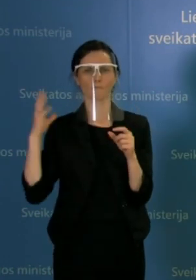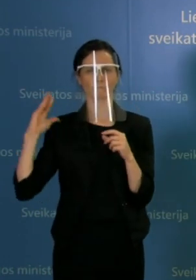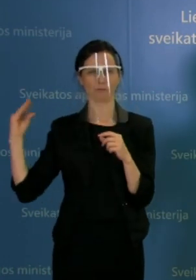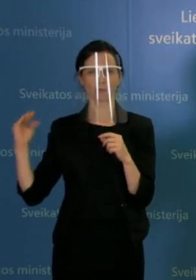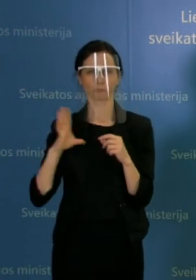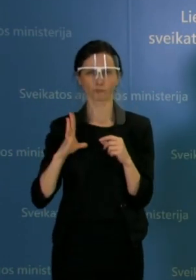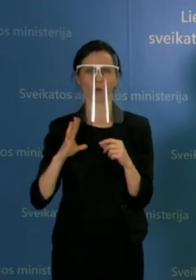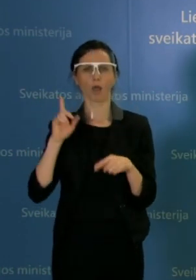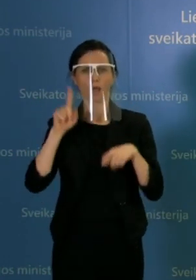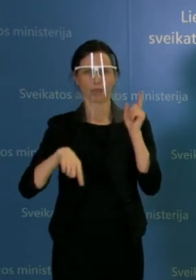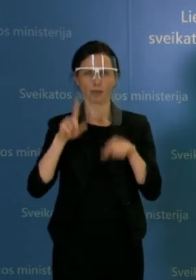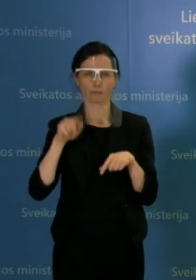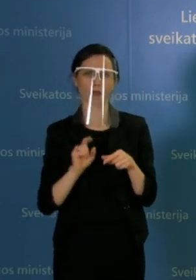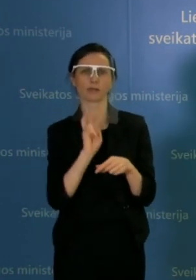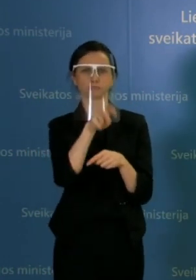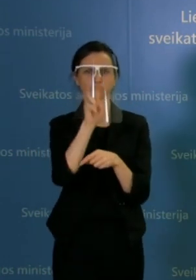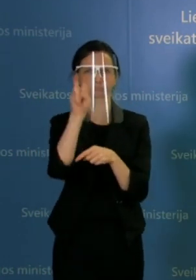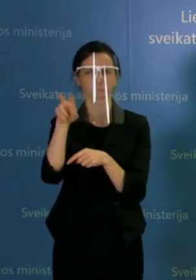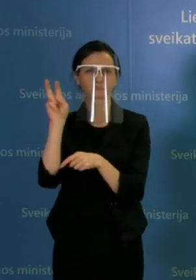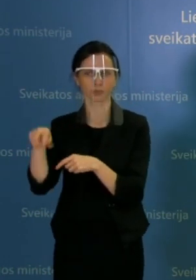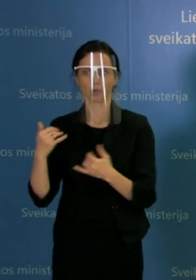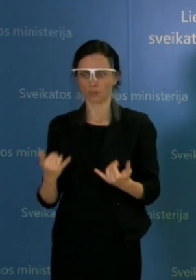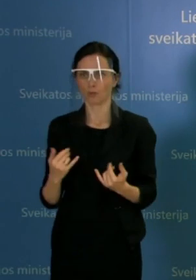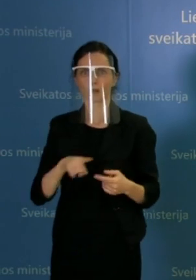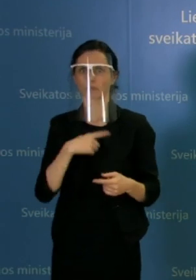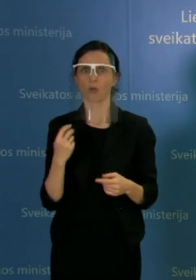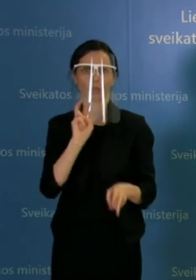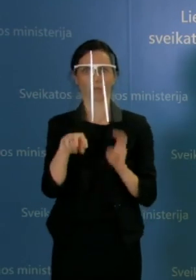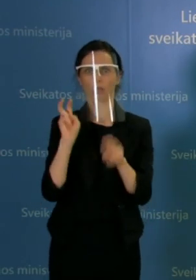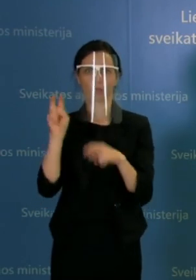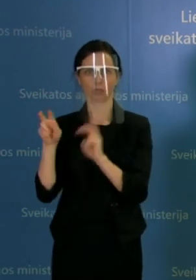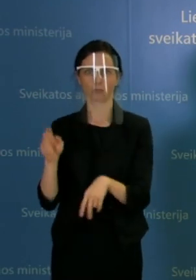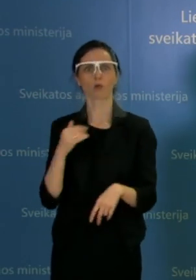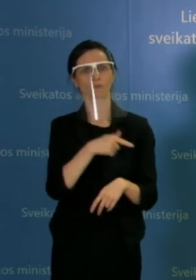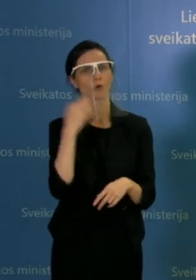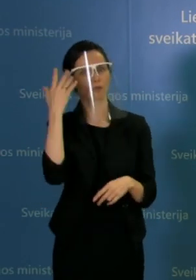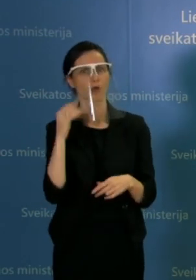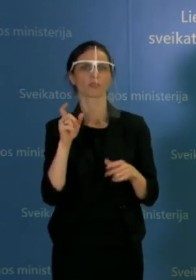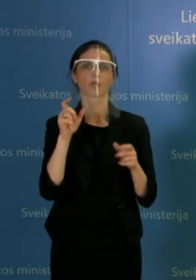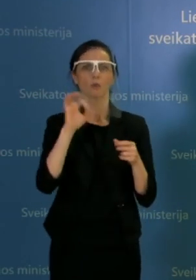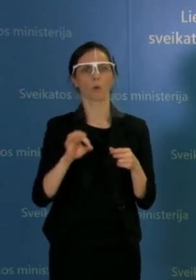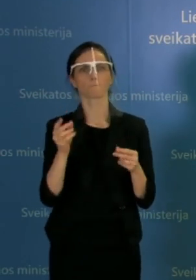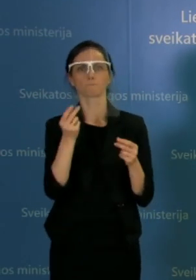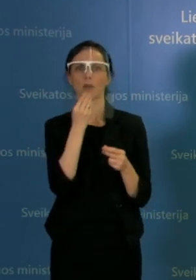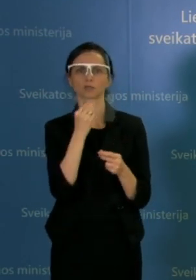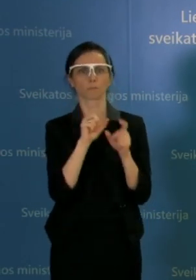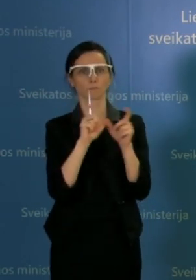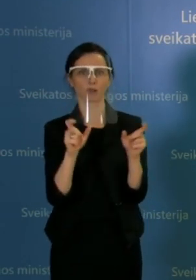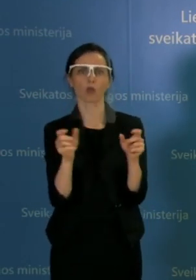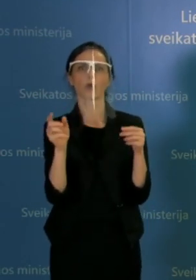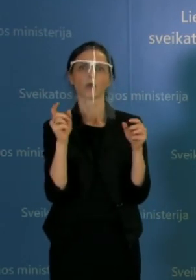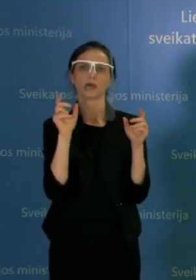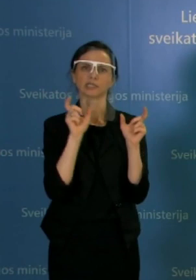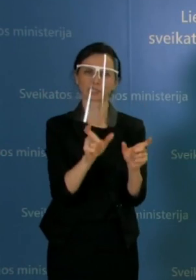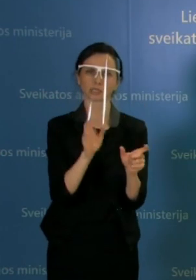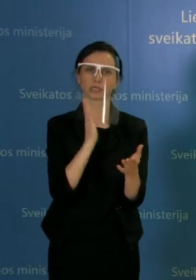ėjo gerokai rečiau negu dabar. Ar yra svarstama apie kažkokius ribojimus būtent maisto prekių parduotuvėms? Ne, dėl maisto prekių